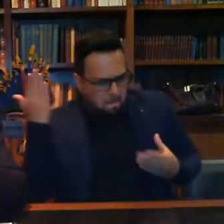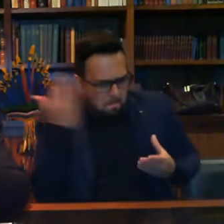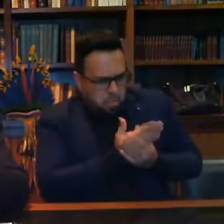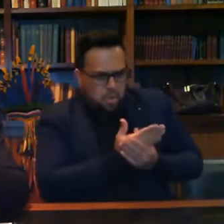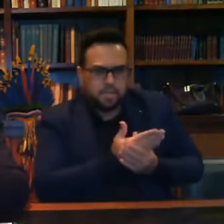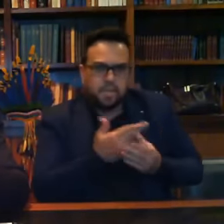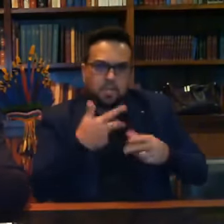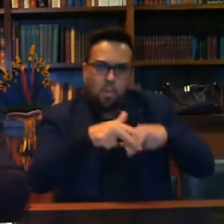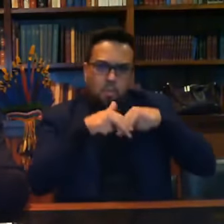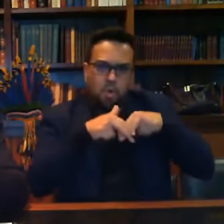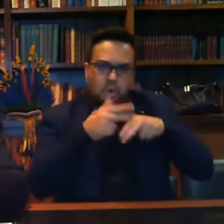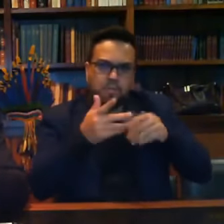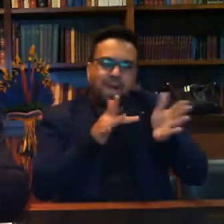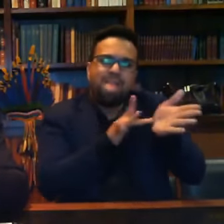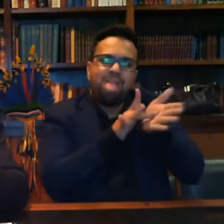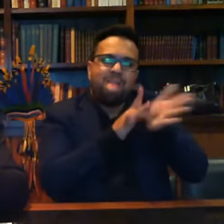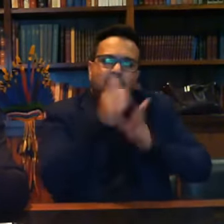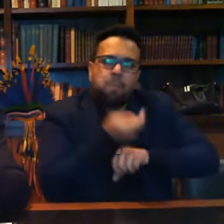curanderismo.